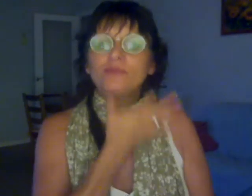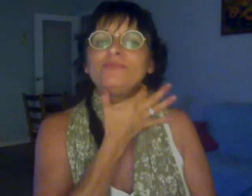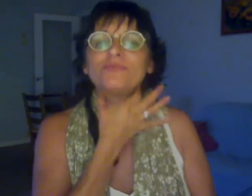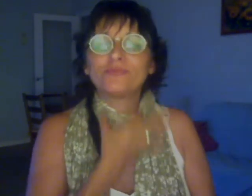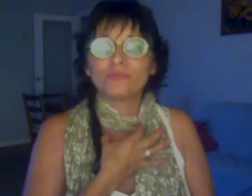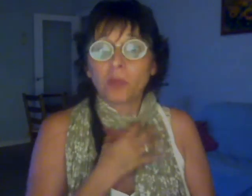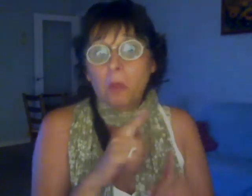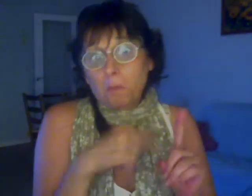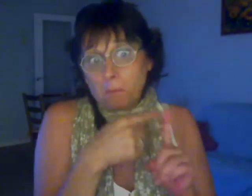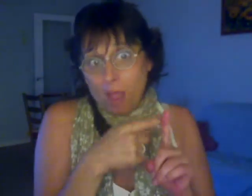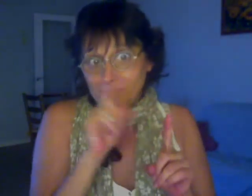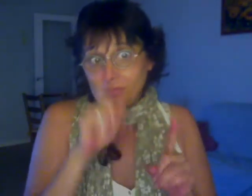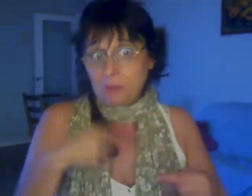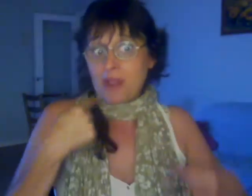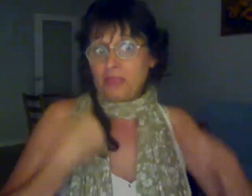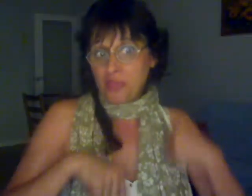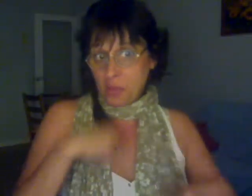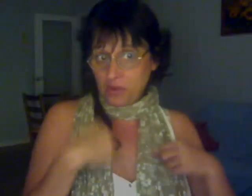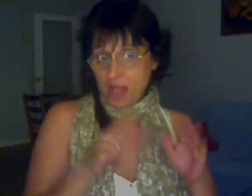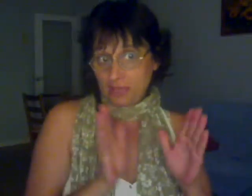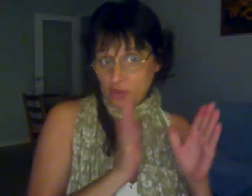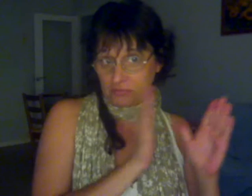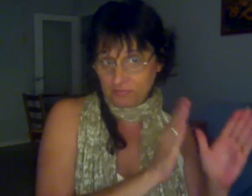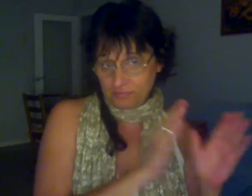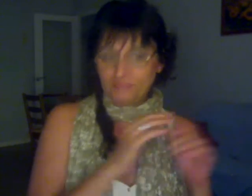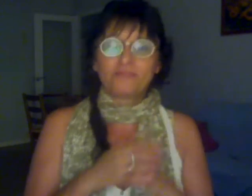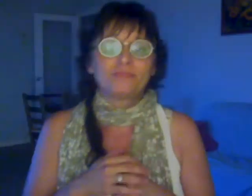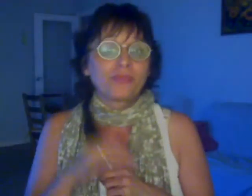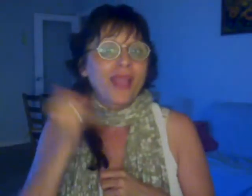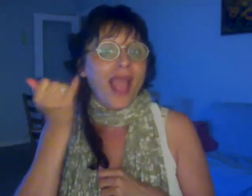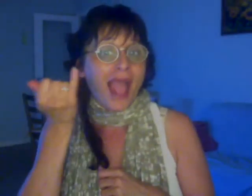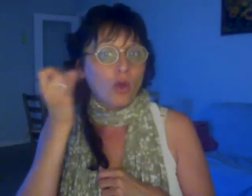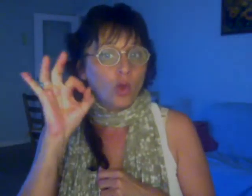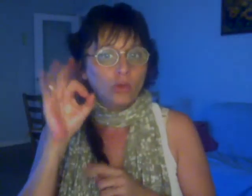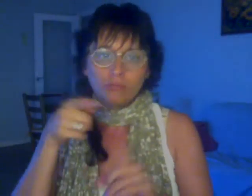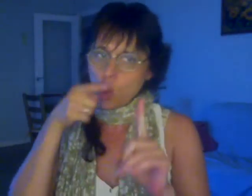primera vez los secretos del asalto al Banco Central A continuación